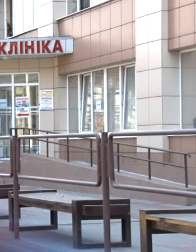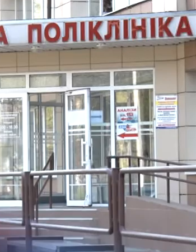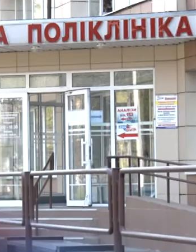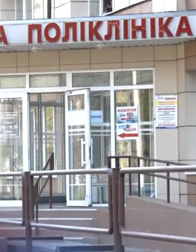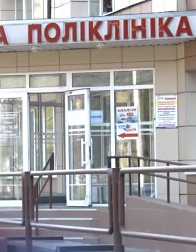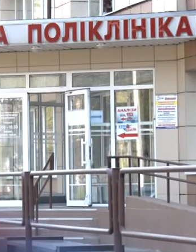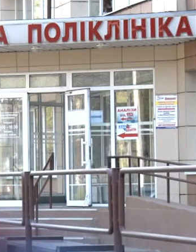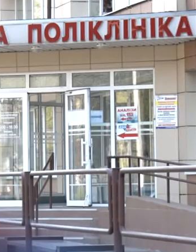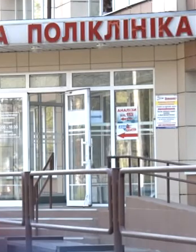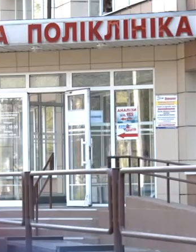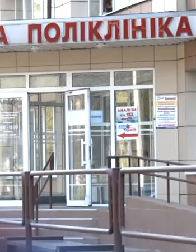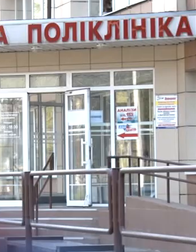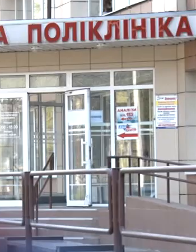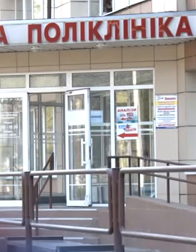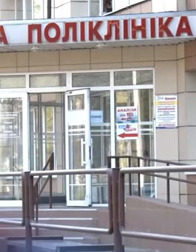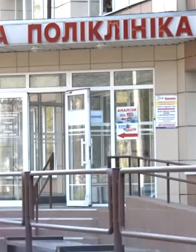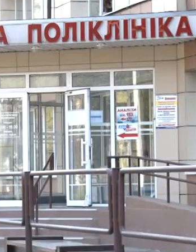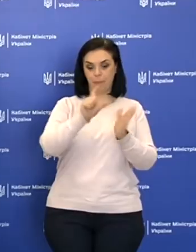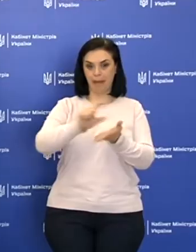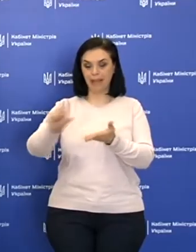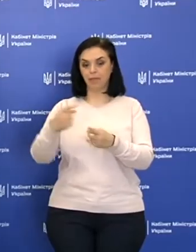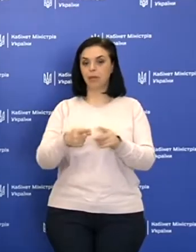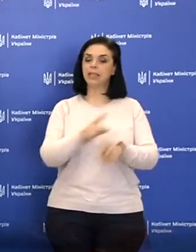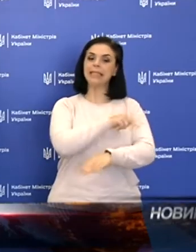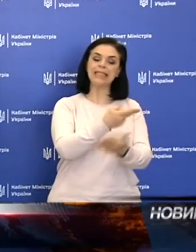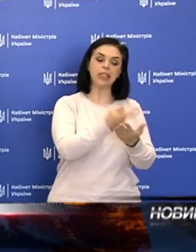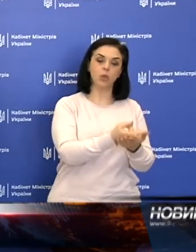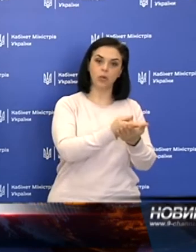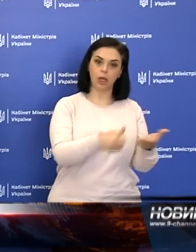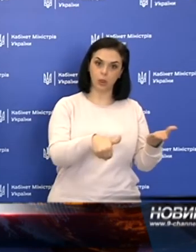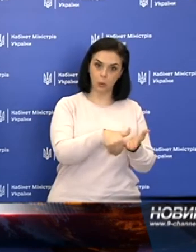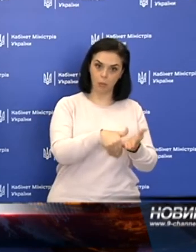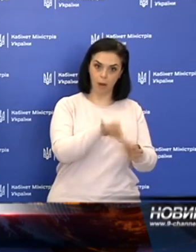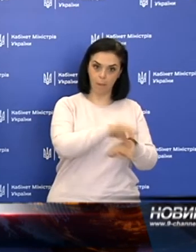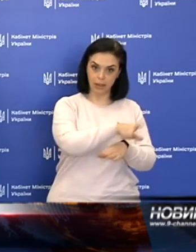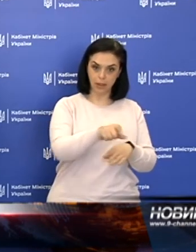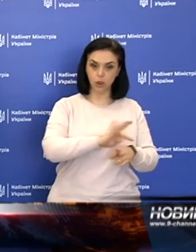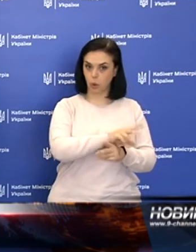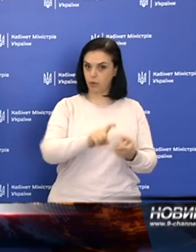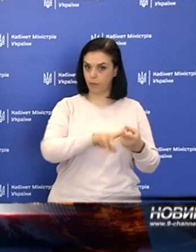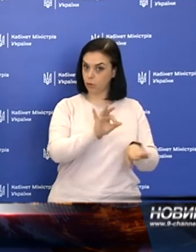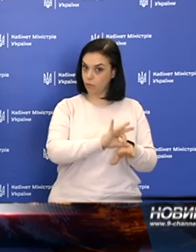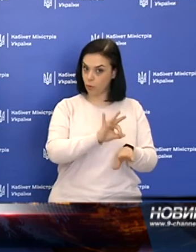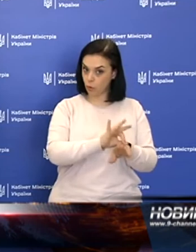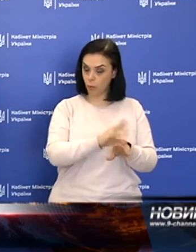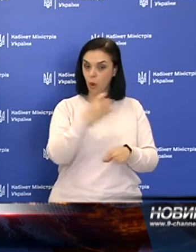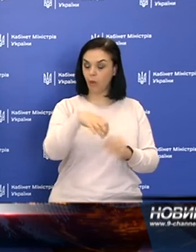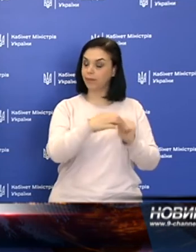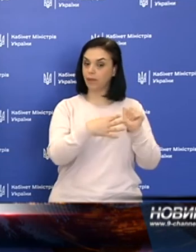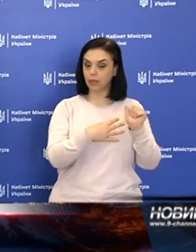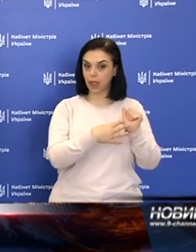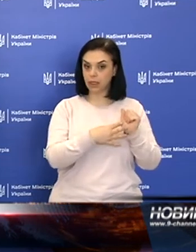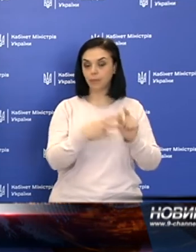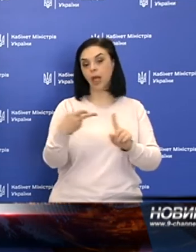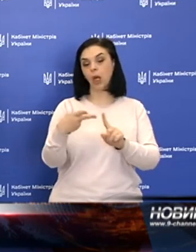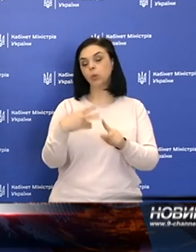зможуть за чотирма пакетами послуг. Перше – стаціонарна допомога пацієнтам з коронавірусною хворобою COVID-19.